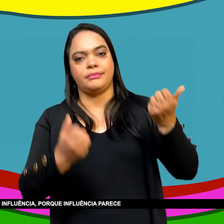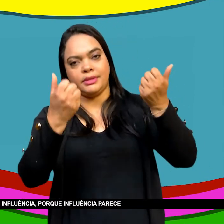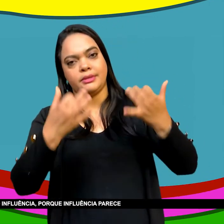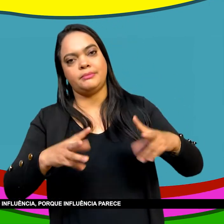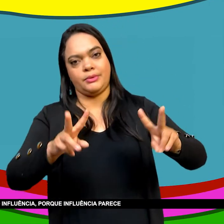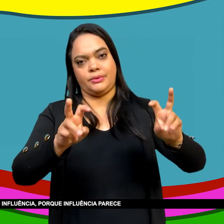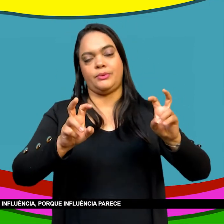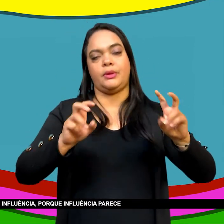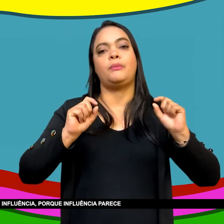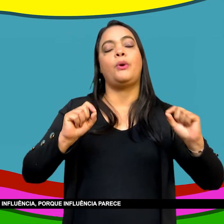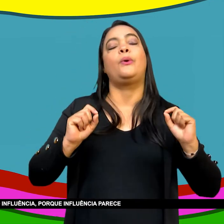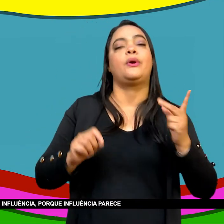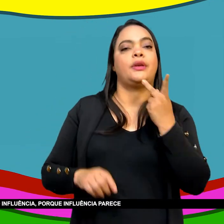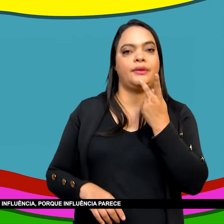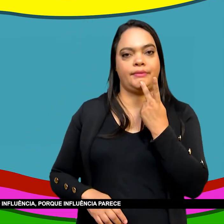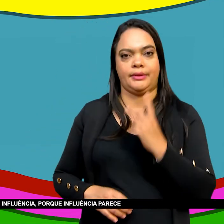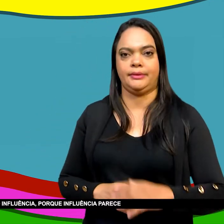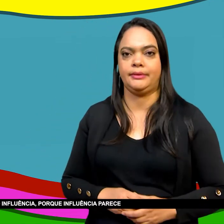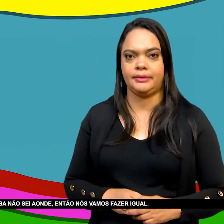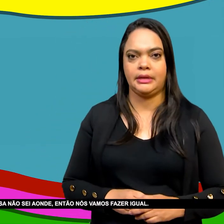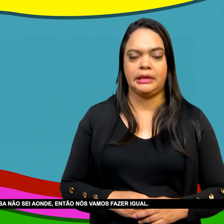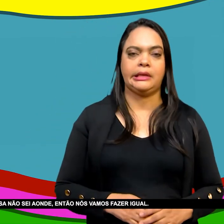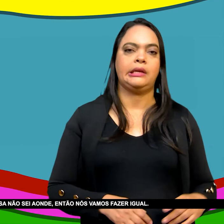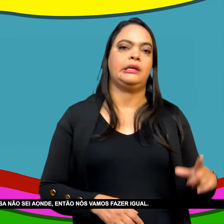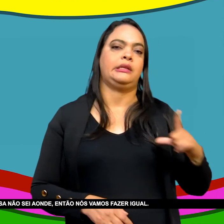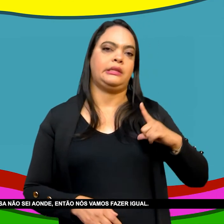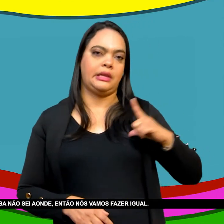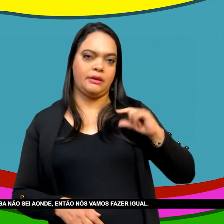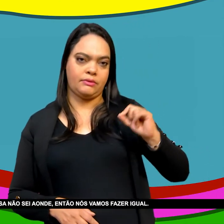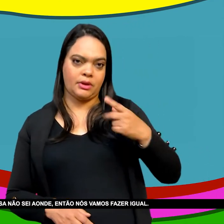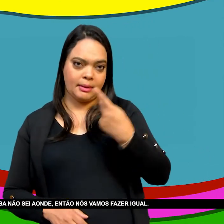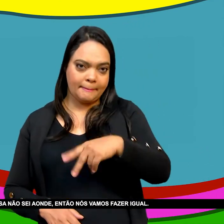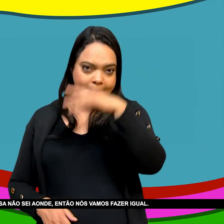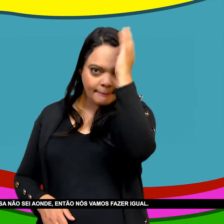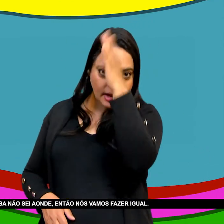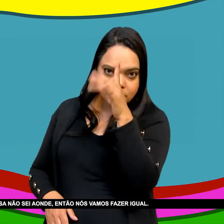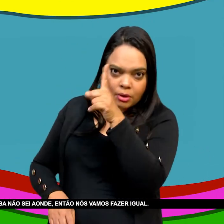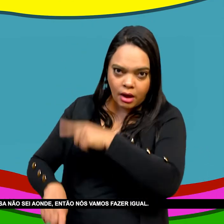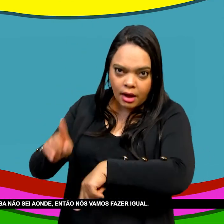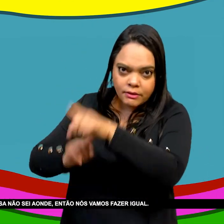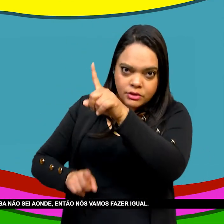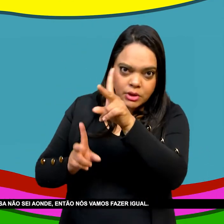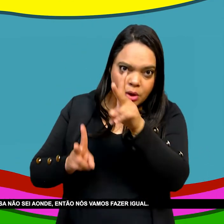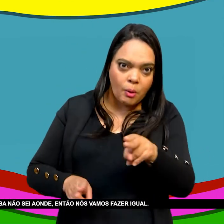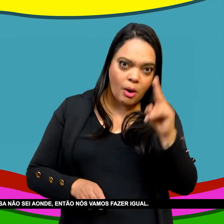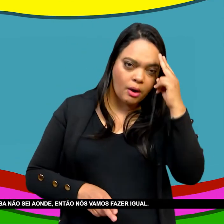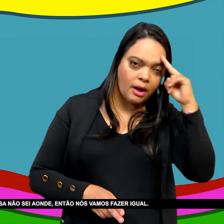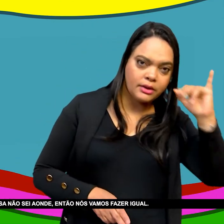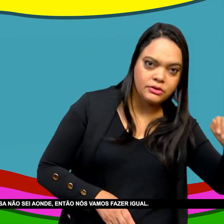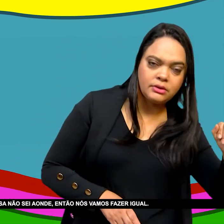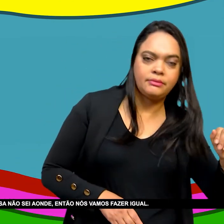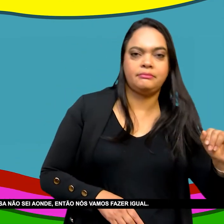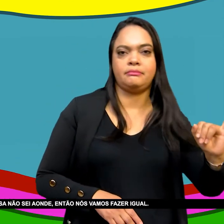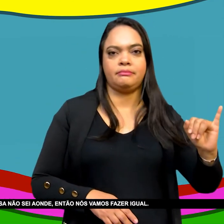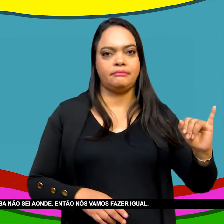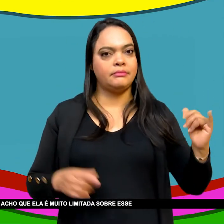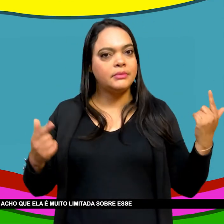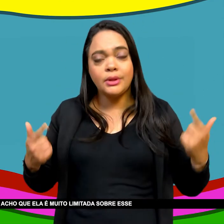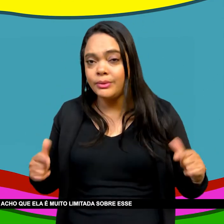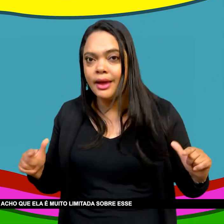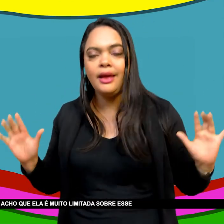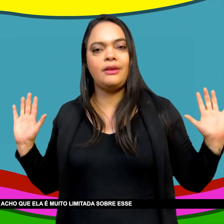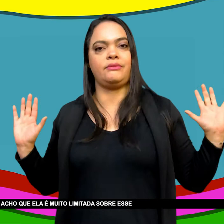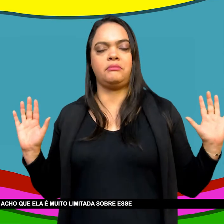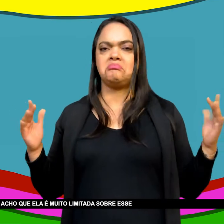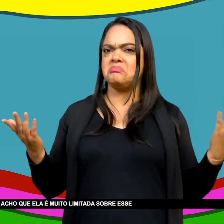Usar o termo influência Porque influência Parece que nós estamos parados Aconteceu tal coisa Não sei aonde Então nós vamos fazer igual